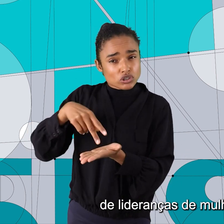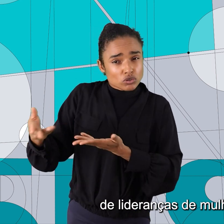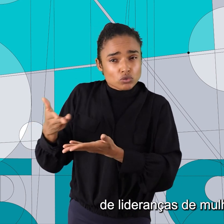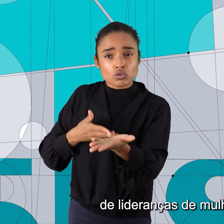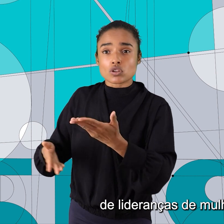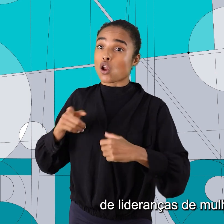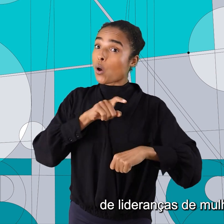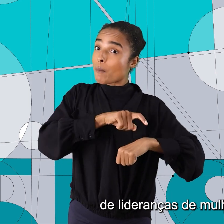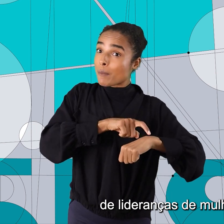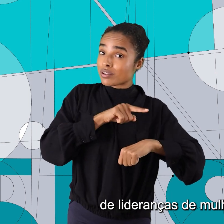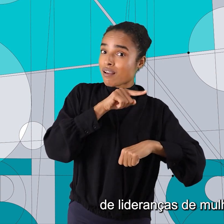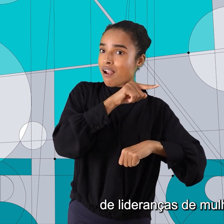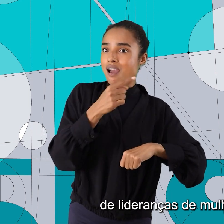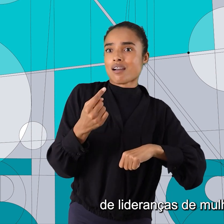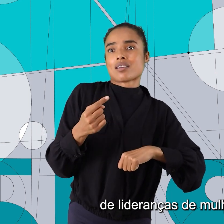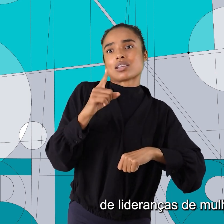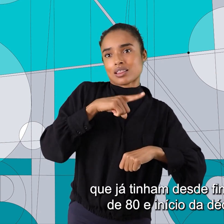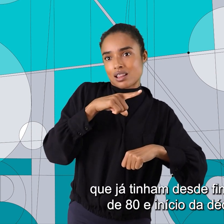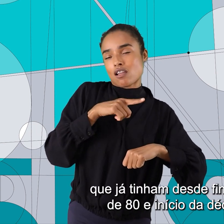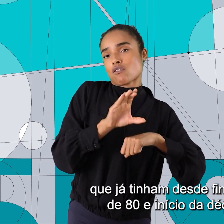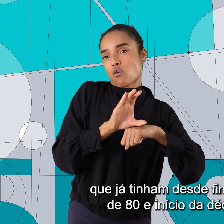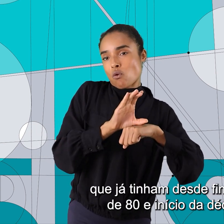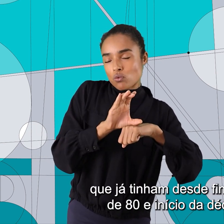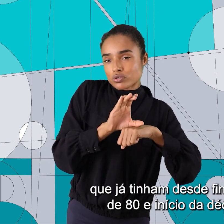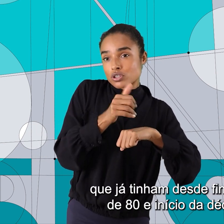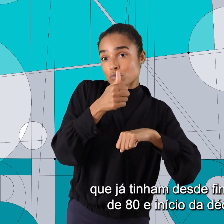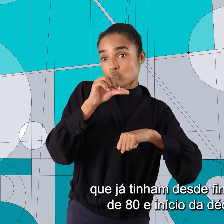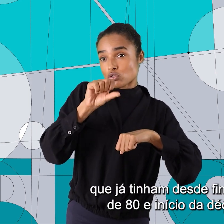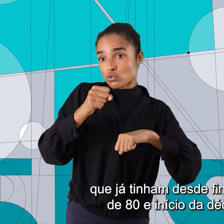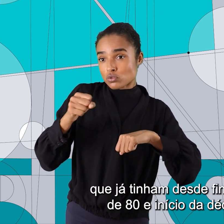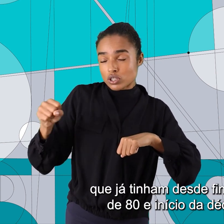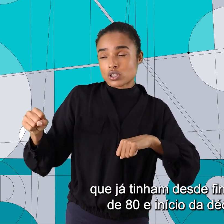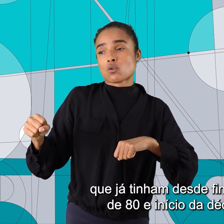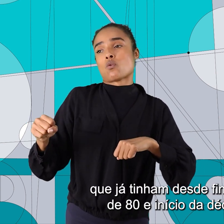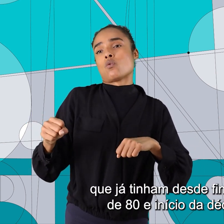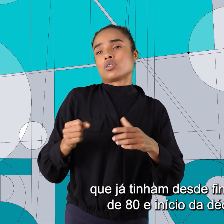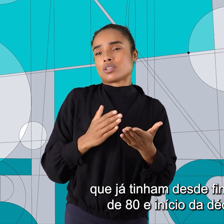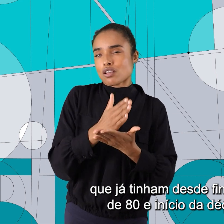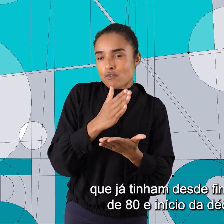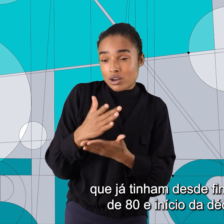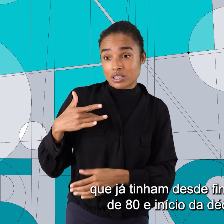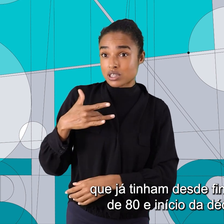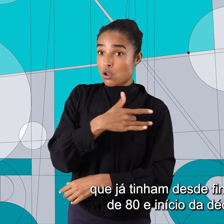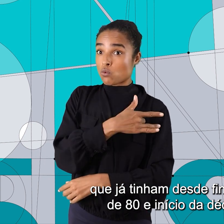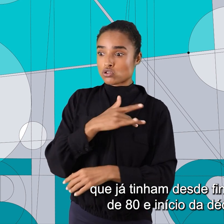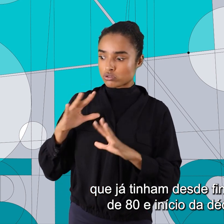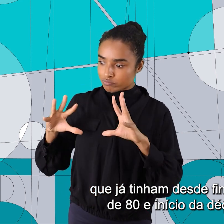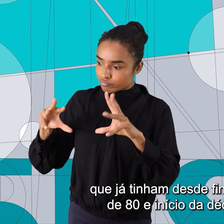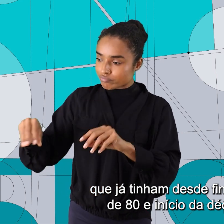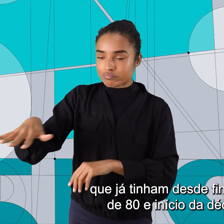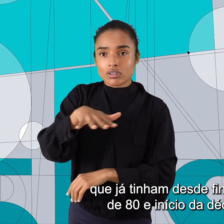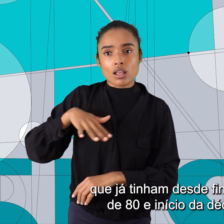negras, de lideranças de mulheres negras que já tinham desde finais da década de